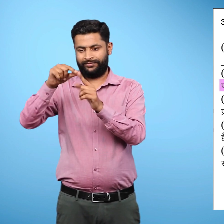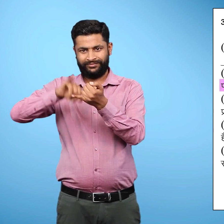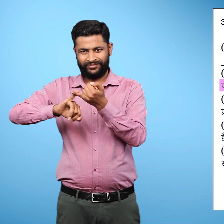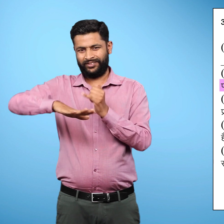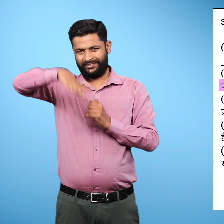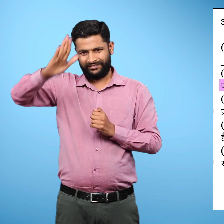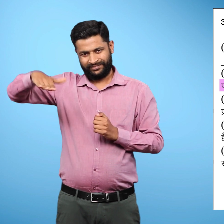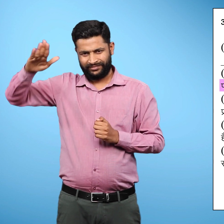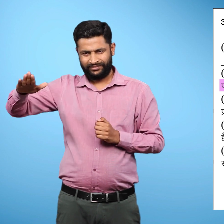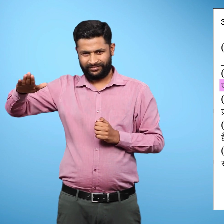उदाहरण हैं